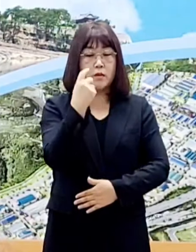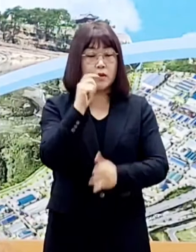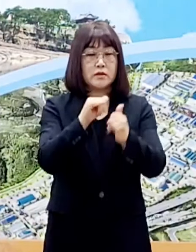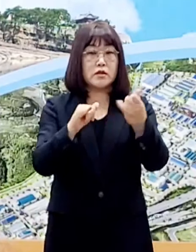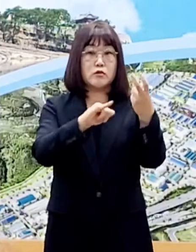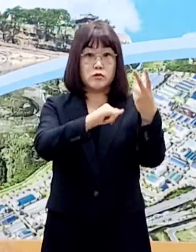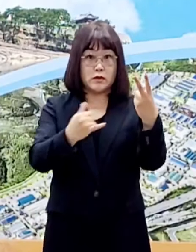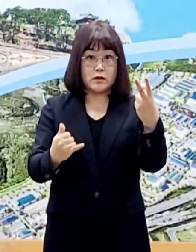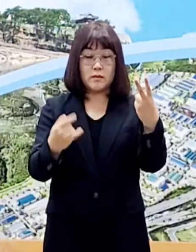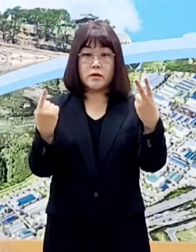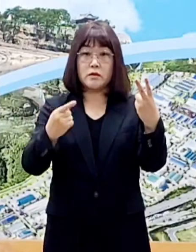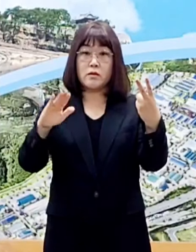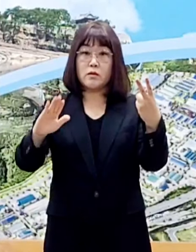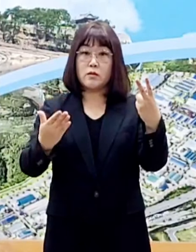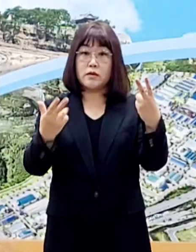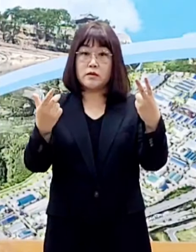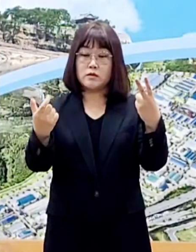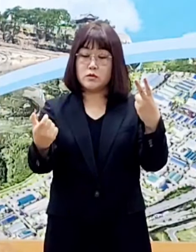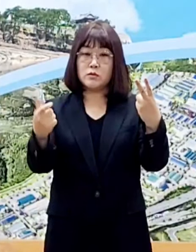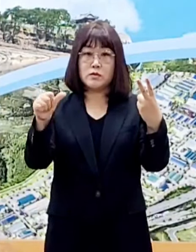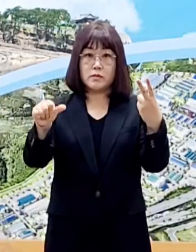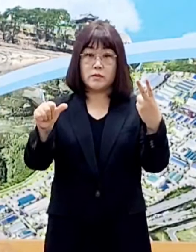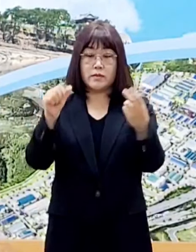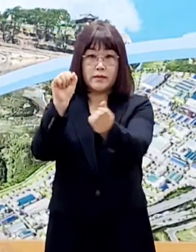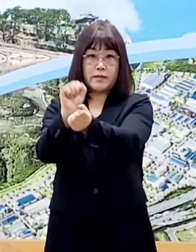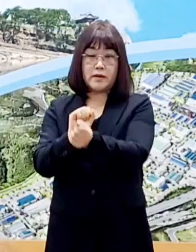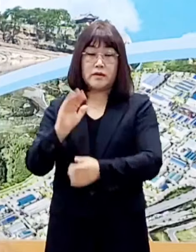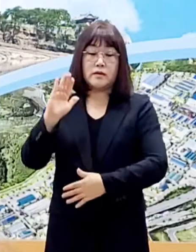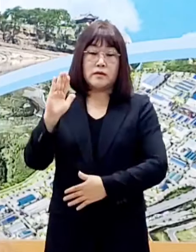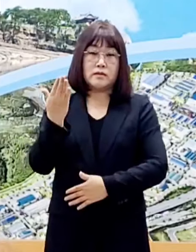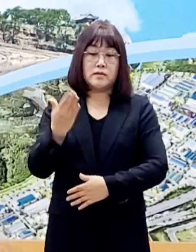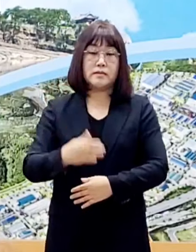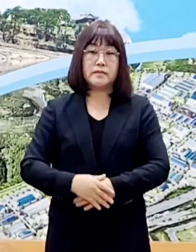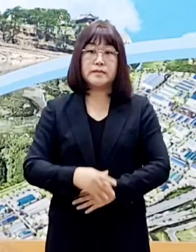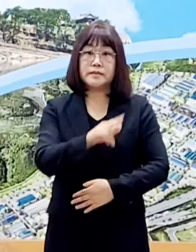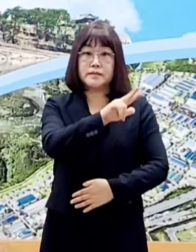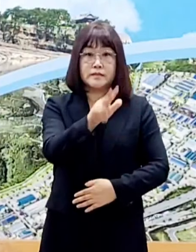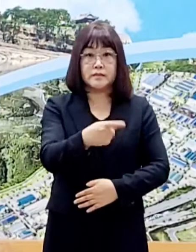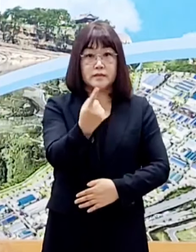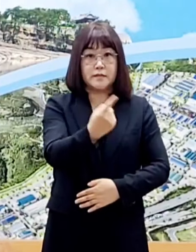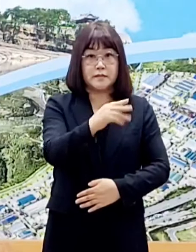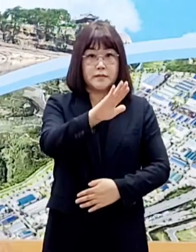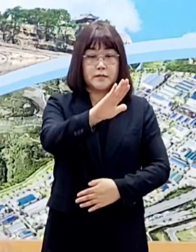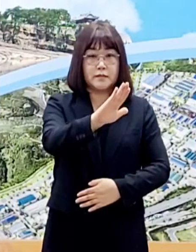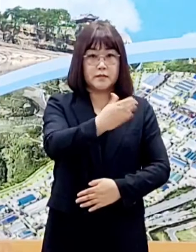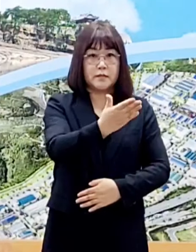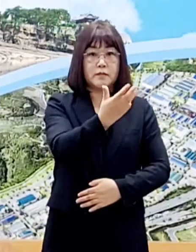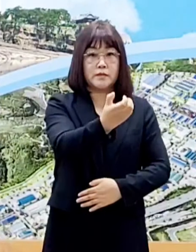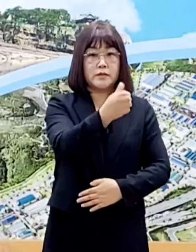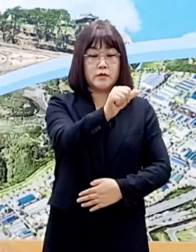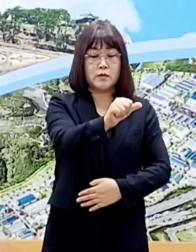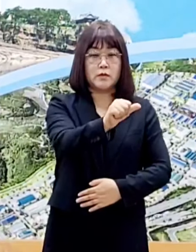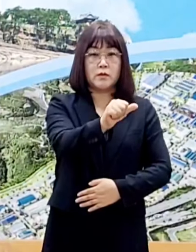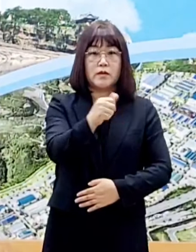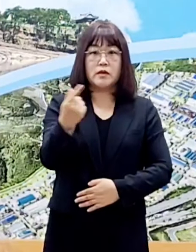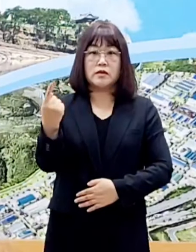확진자는 1965번의 접촉자이고 진주 1985번 확진자는